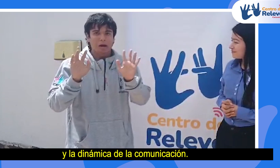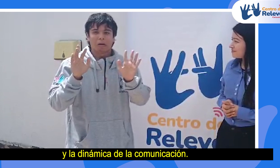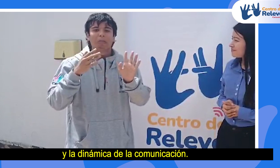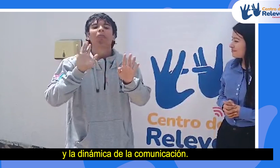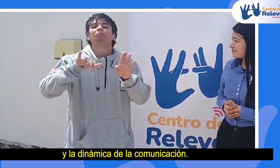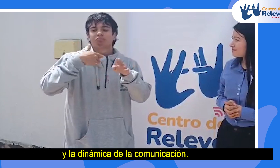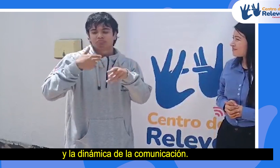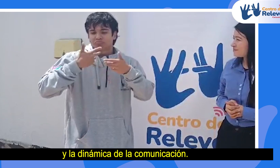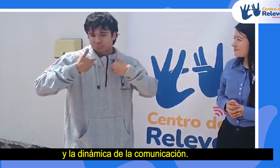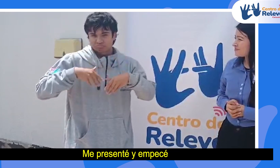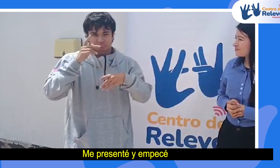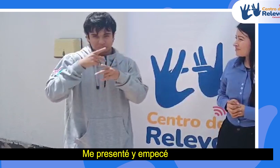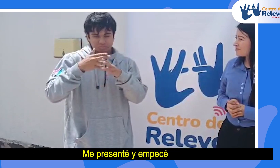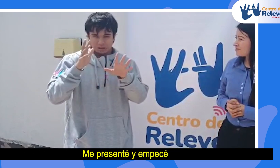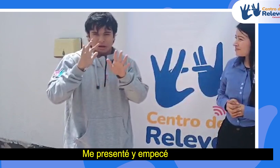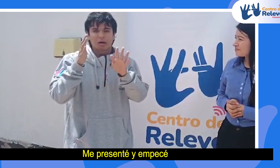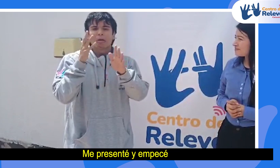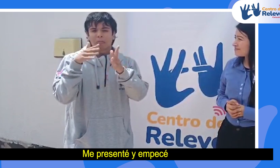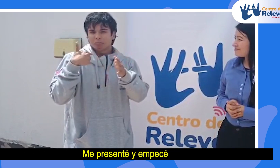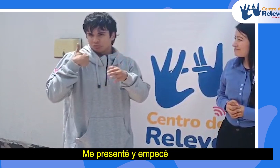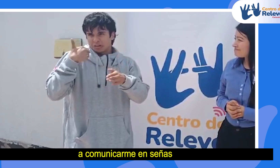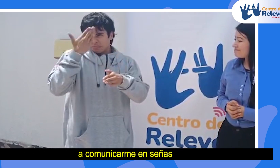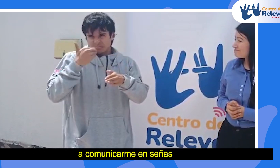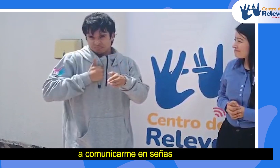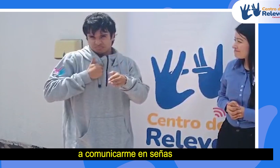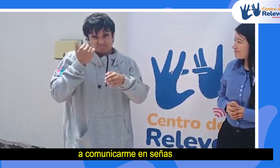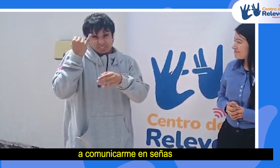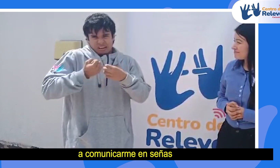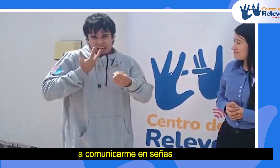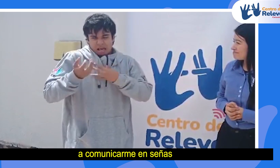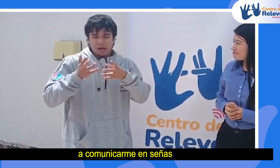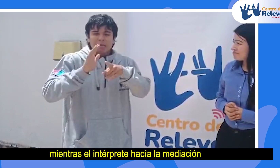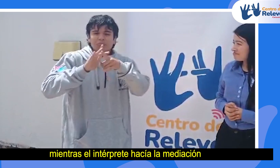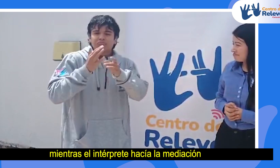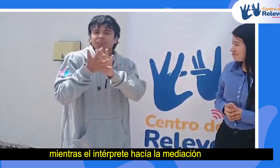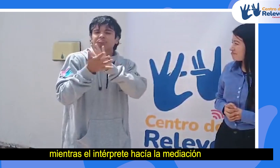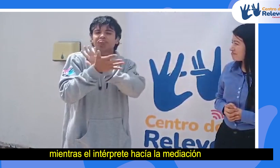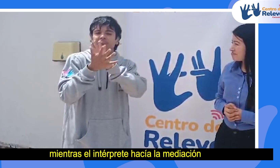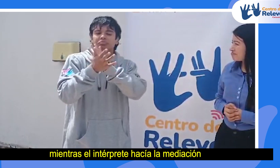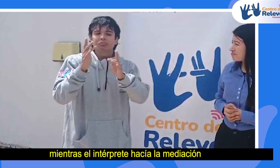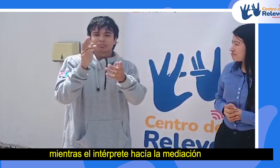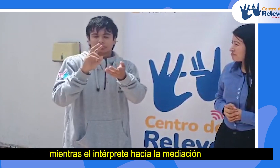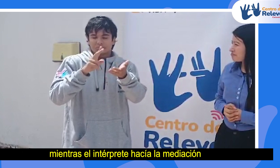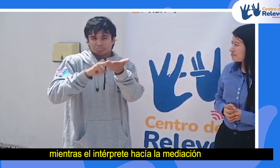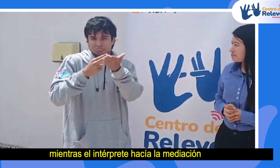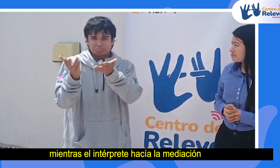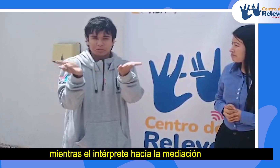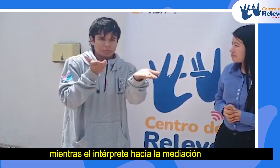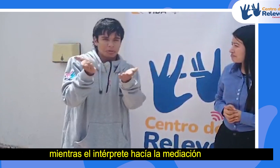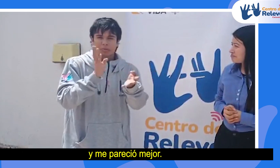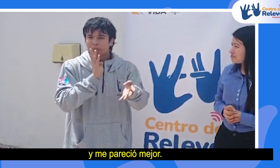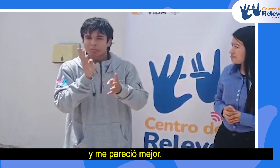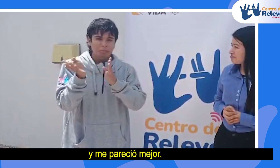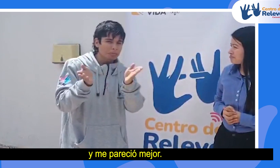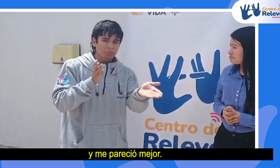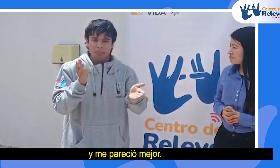comunicación, me presenté y empecé a comunicarme en señas mientras el intérprete hacía la mediación y me pareció mejor,